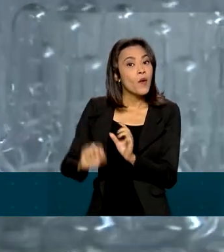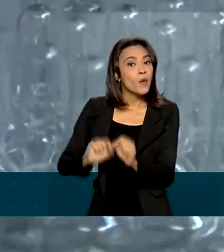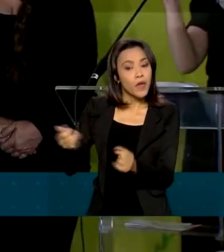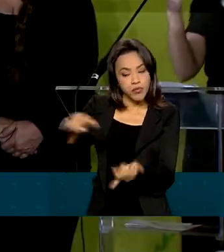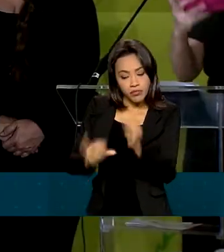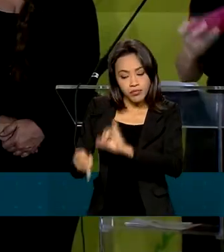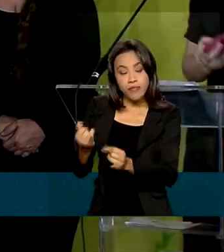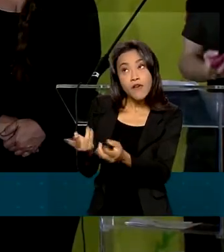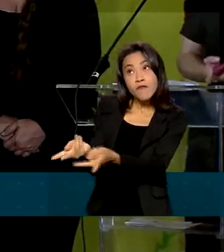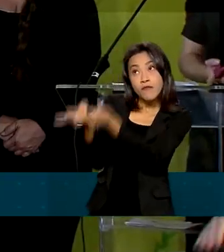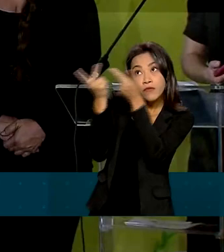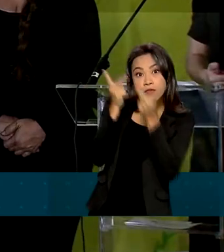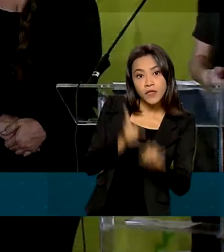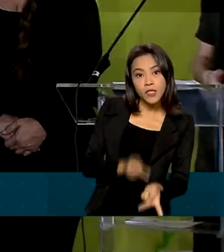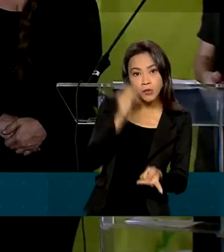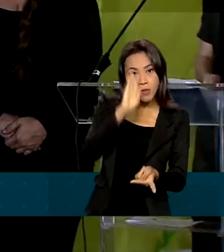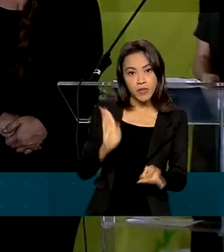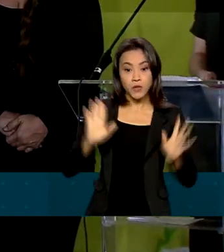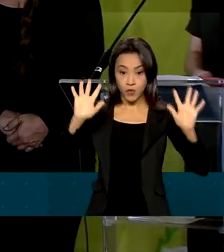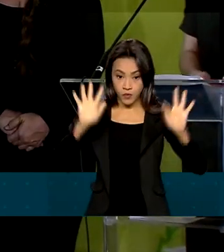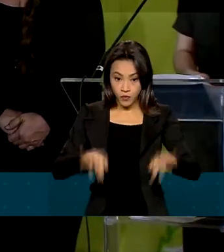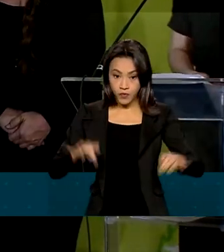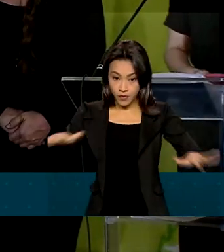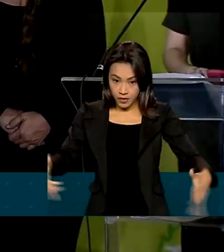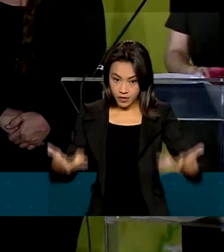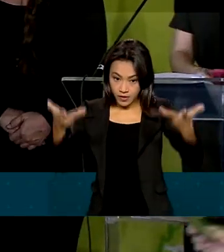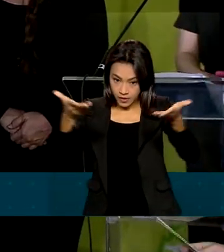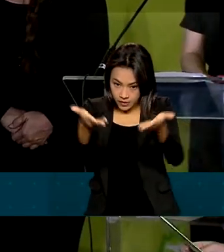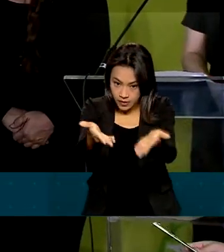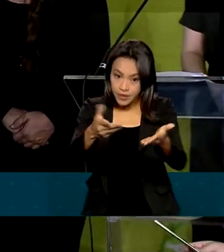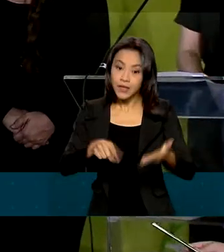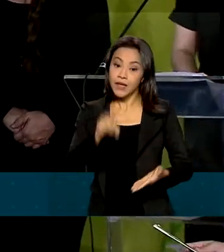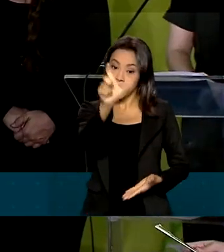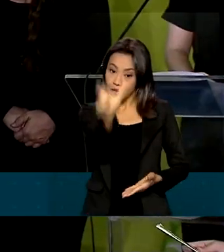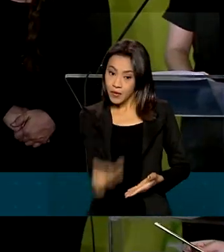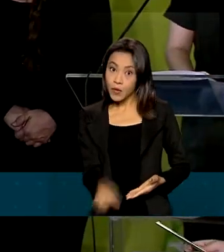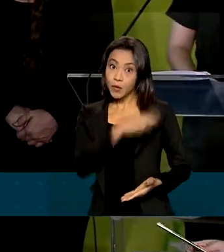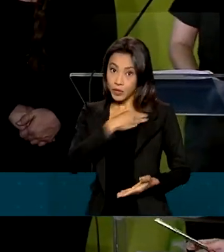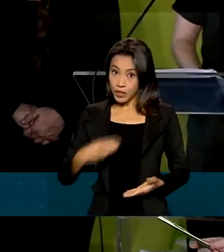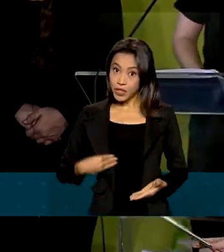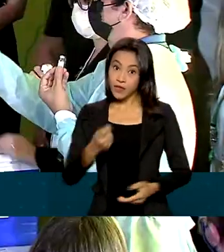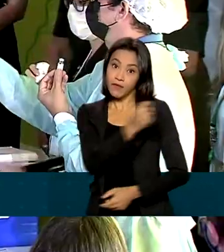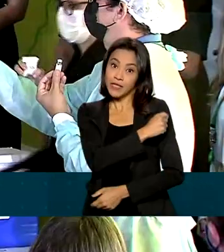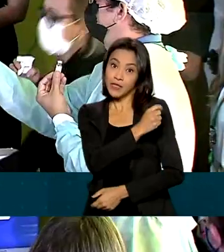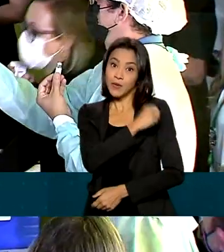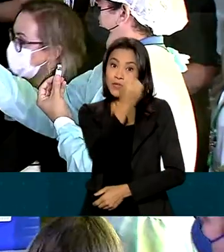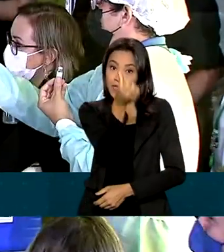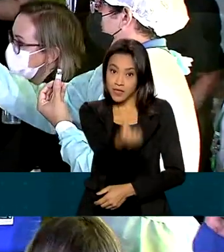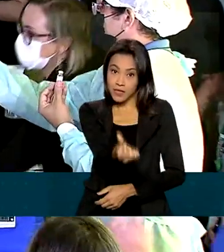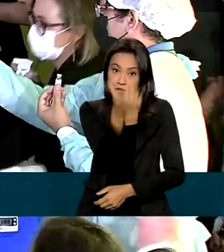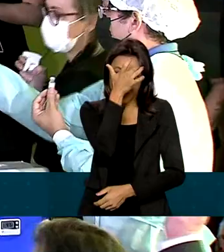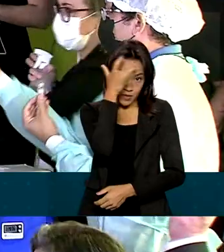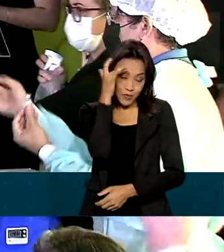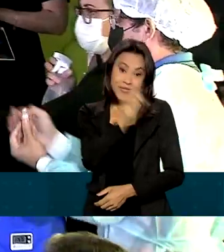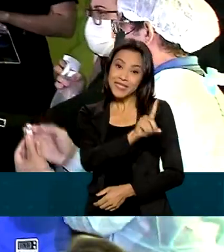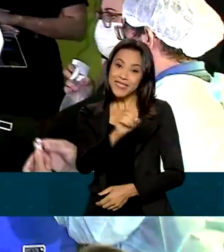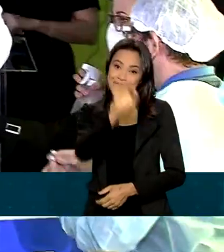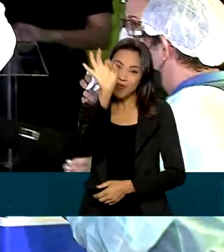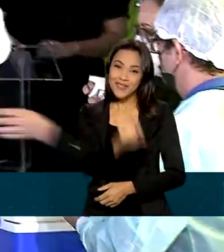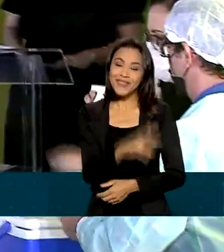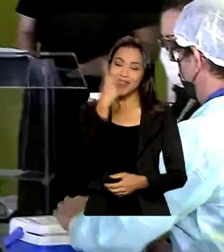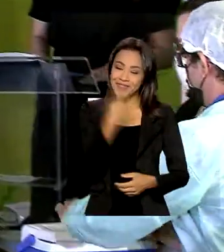importada. Ao final da cerimônia, o ministro da Saúde vacinou seis brasileiros com a vacina 100%